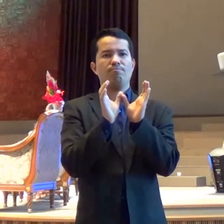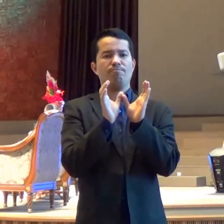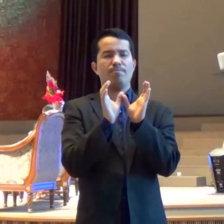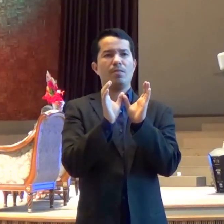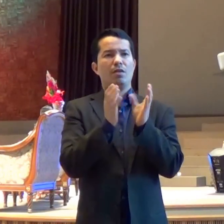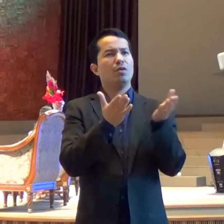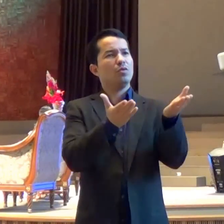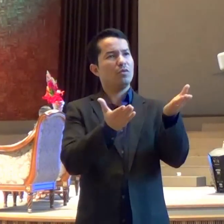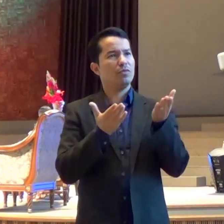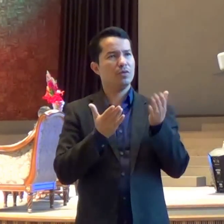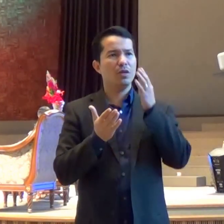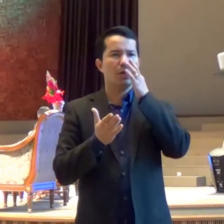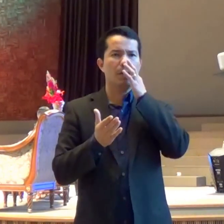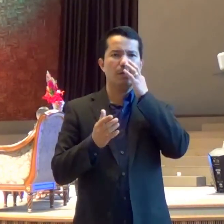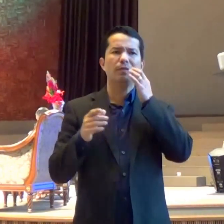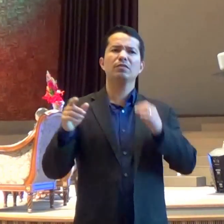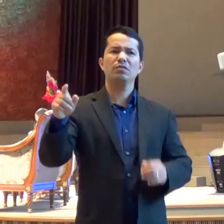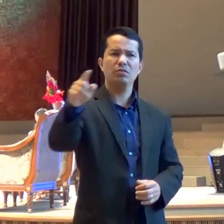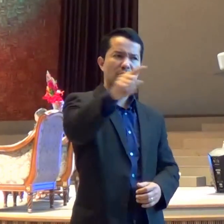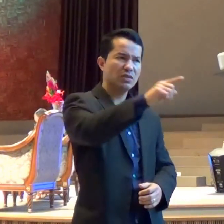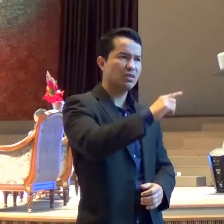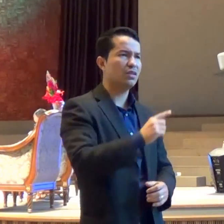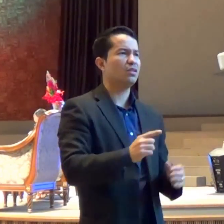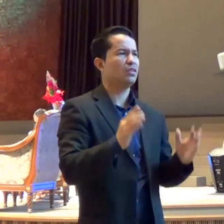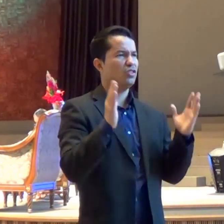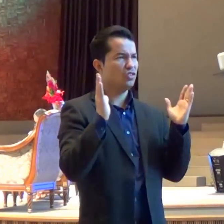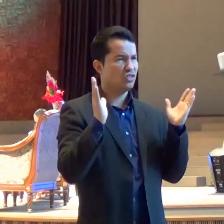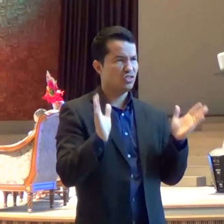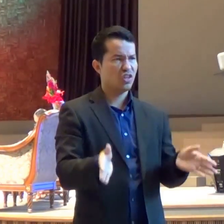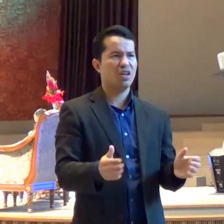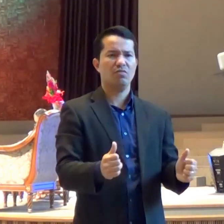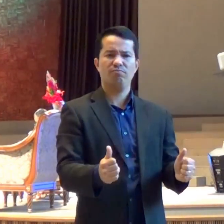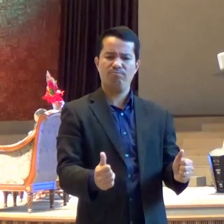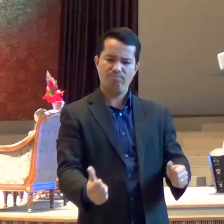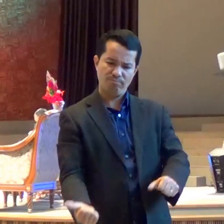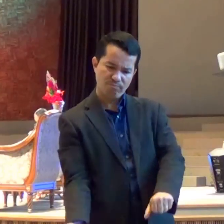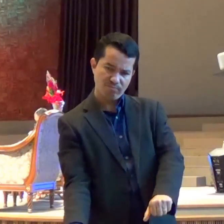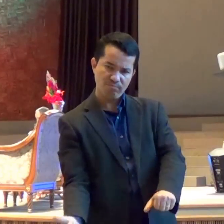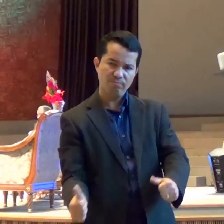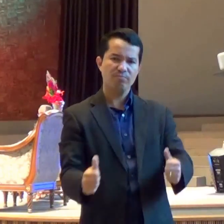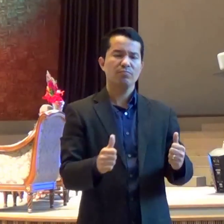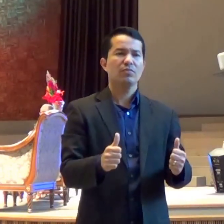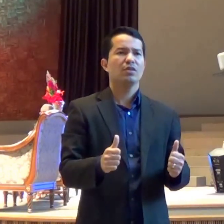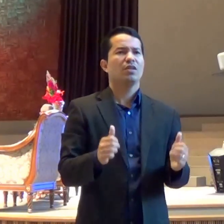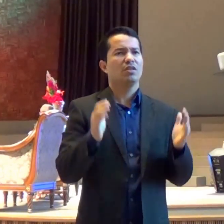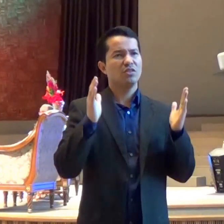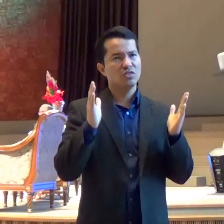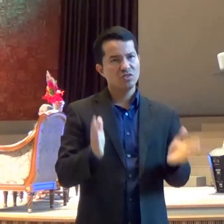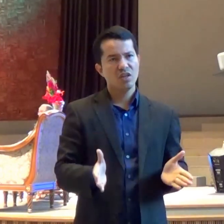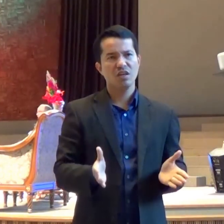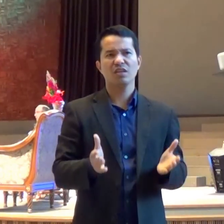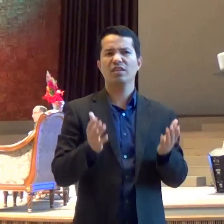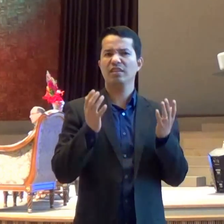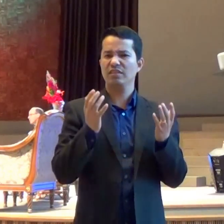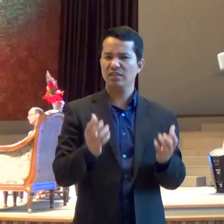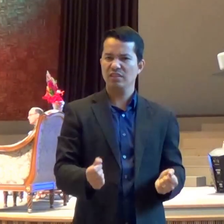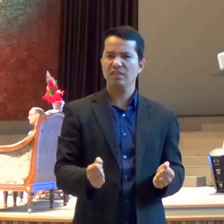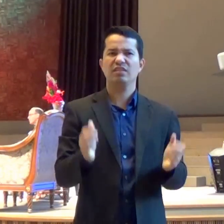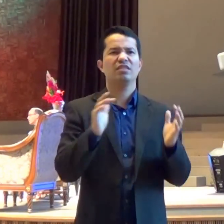queria convidar você Que já Por fé Recebeu Jesus E entregou A sua vida